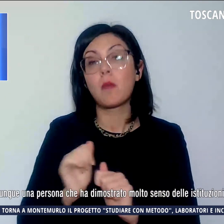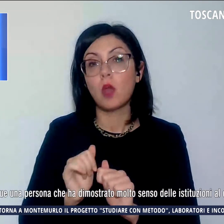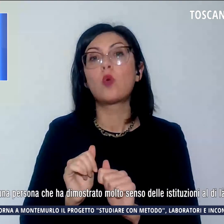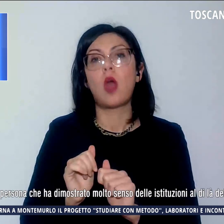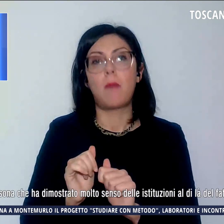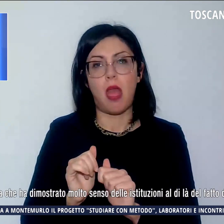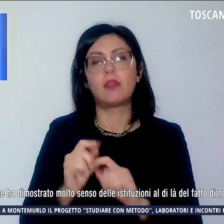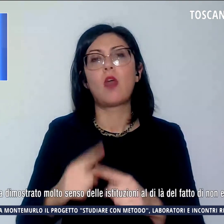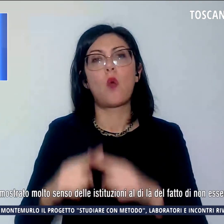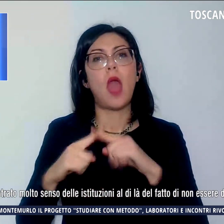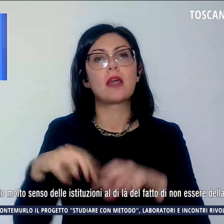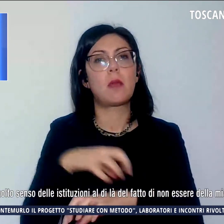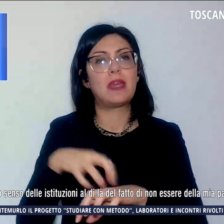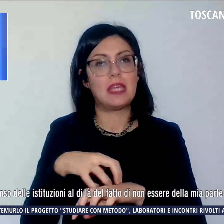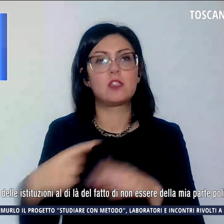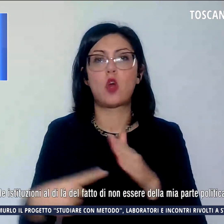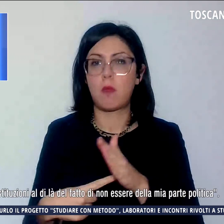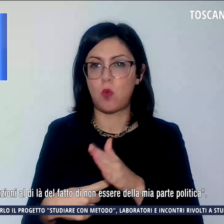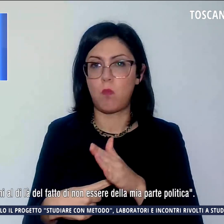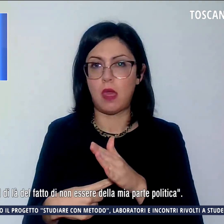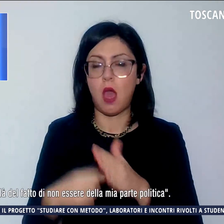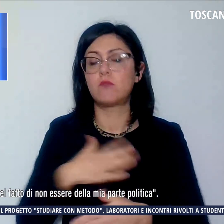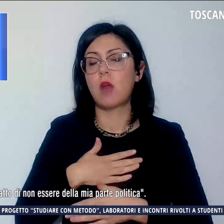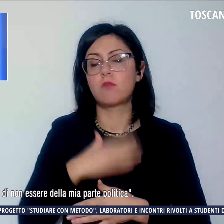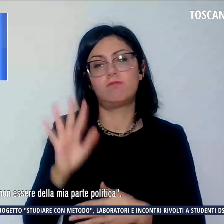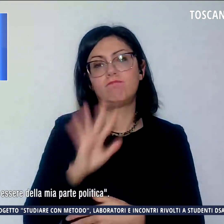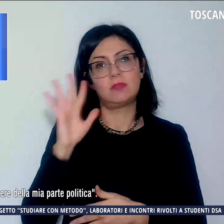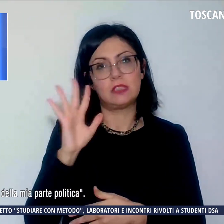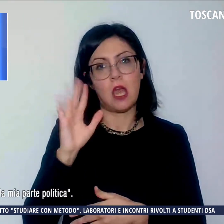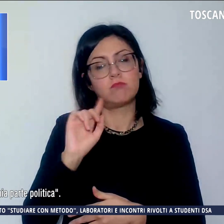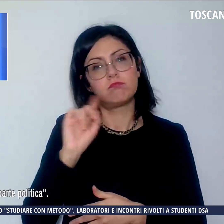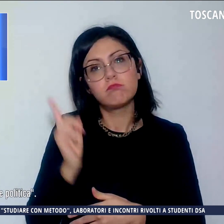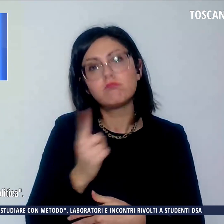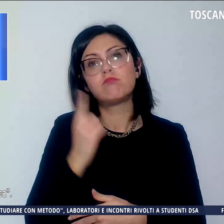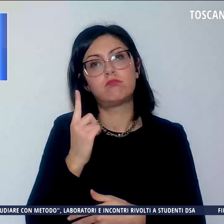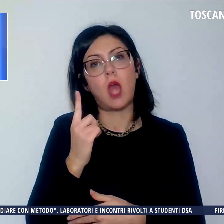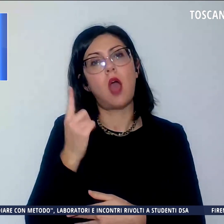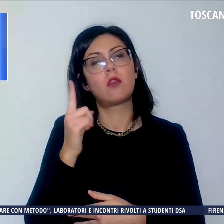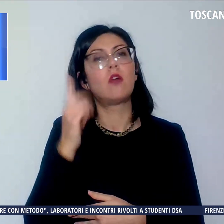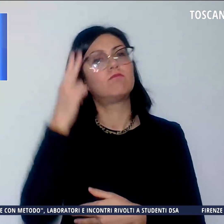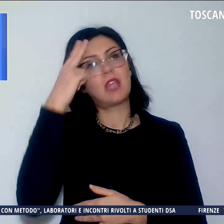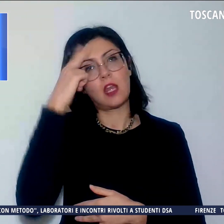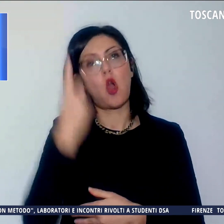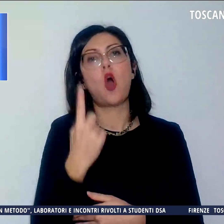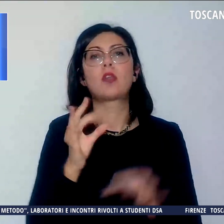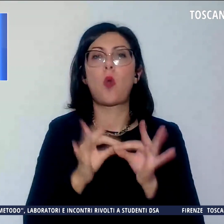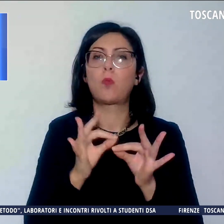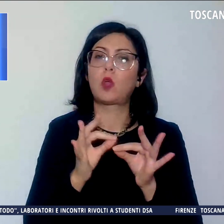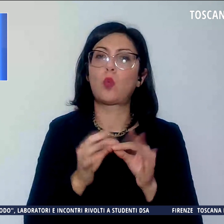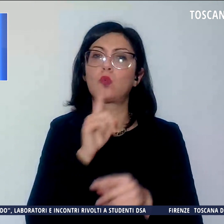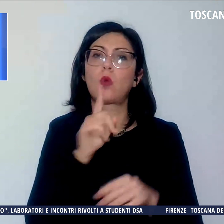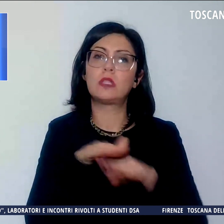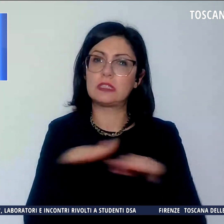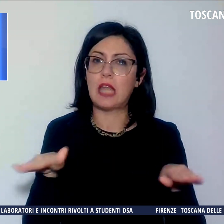della Repubblica. A me sembrerebbe opportuno ricordarlo con un minuto di silenzio in quest'aula perché è